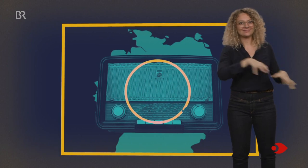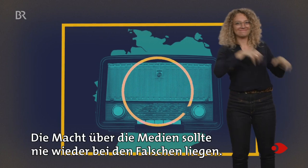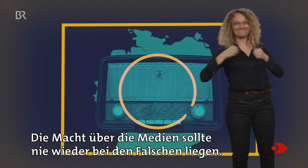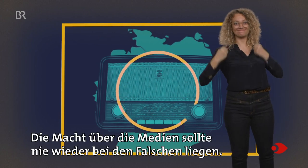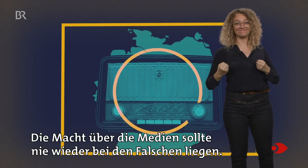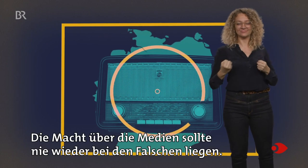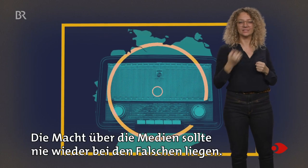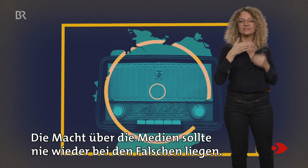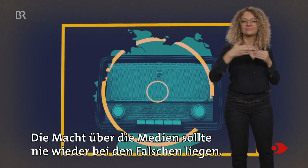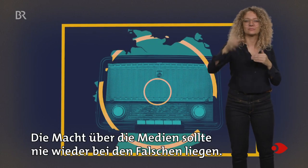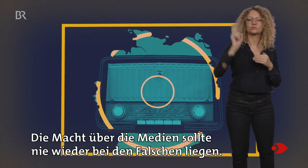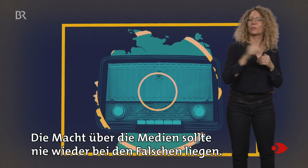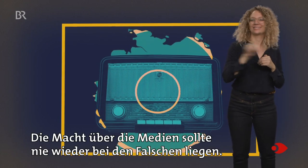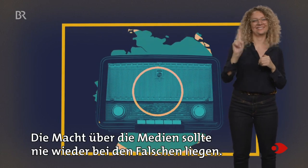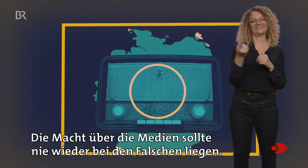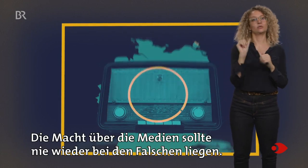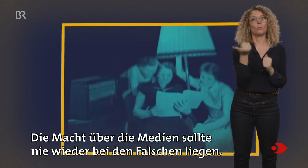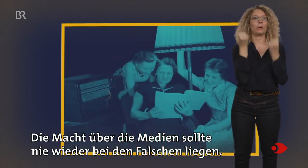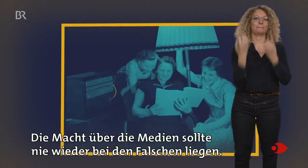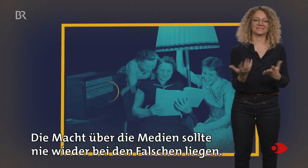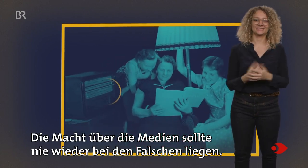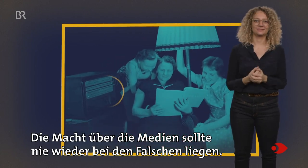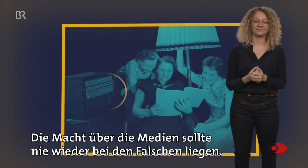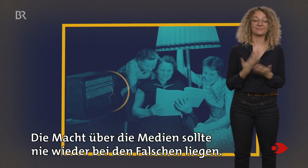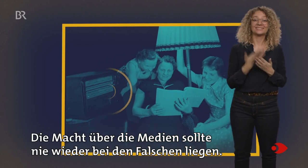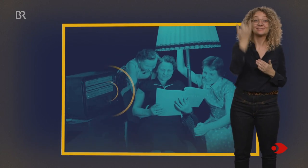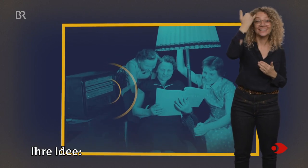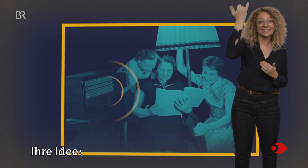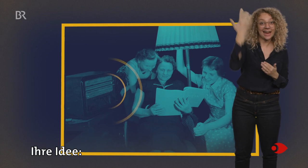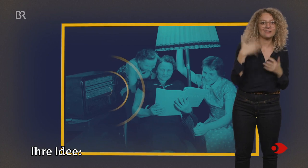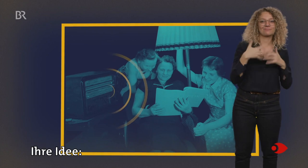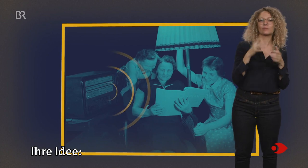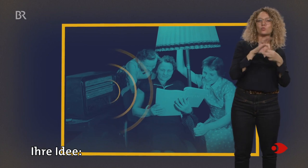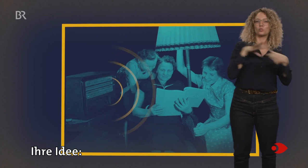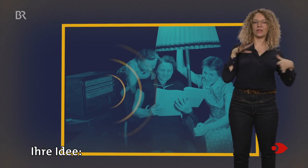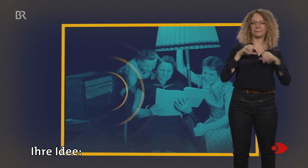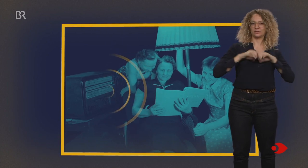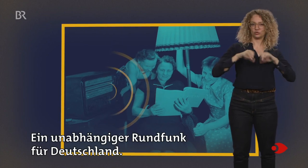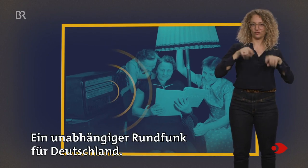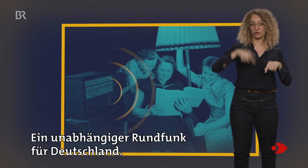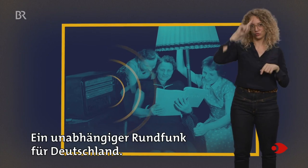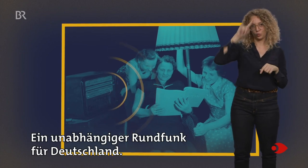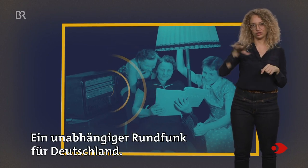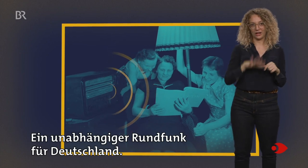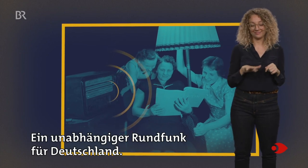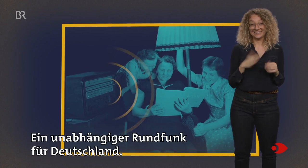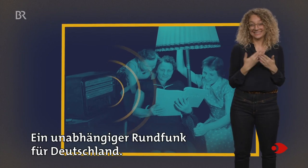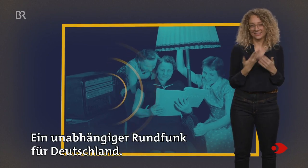Die Macht über die Medien sollte nie wieder bei den Falschen liegen. Ihre Idee, ein unabhängiger Rundfunk für Deutschland.